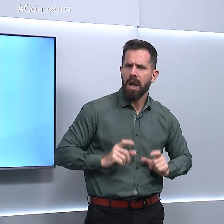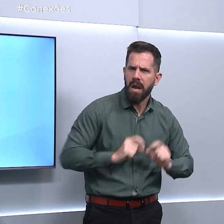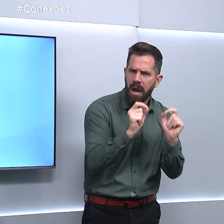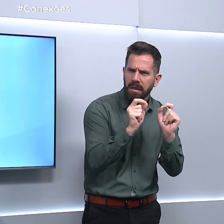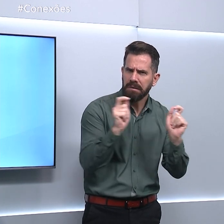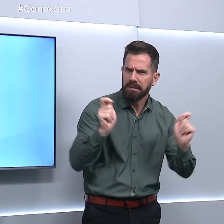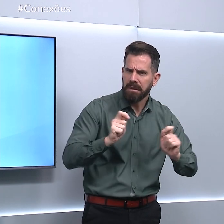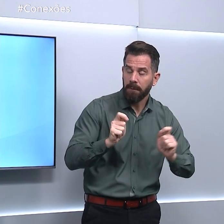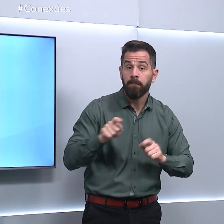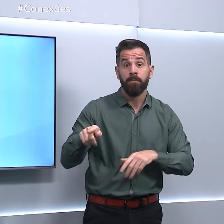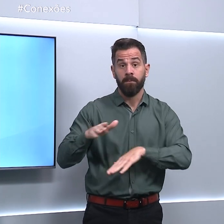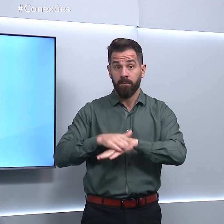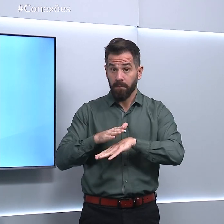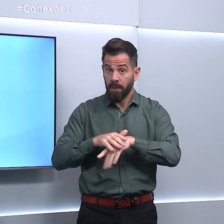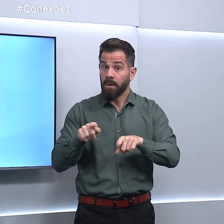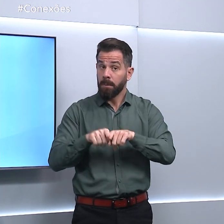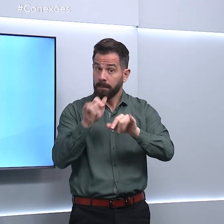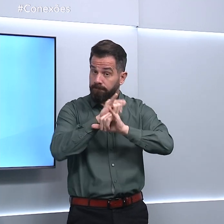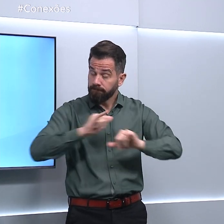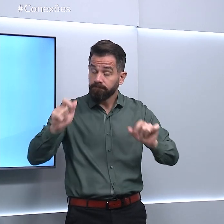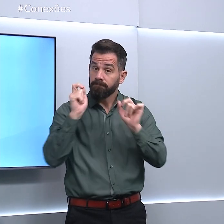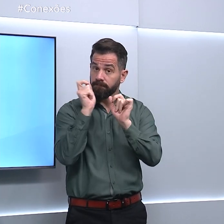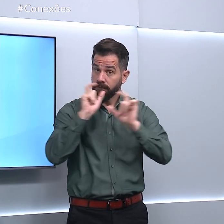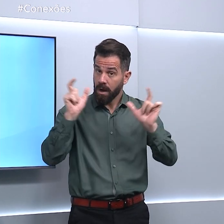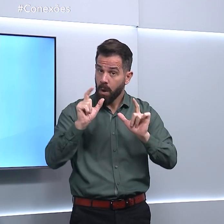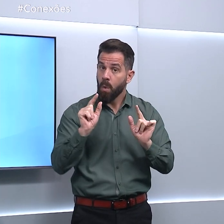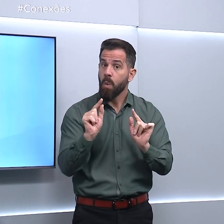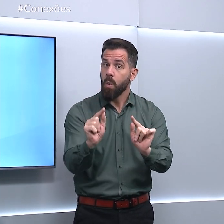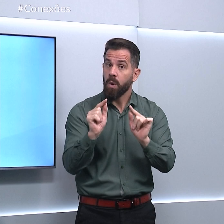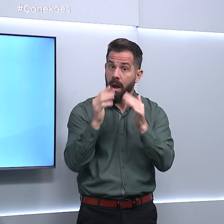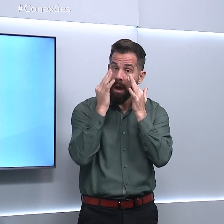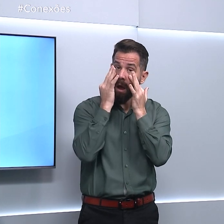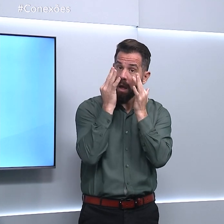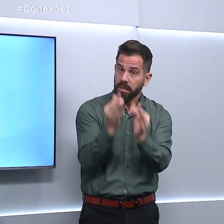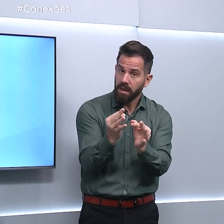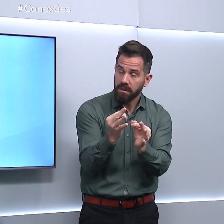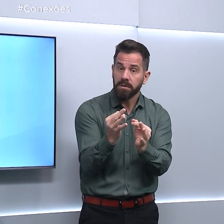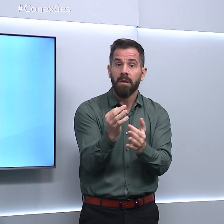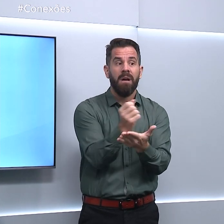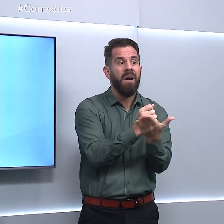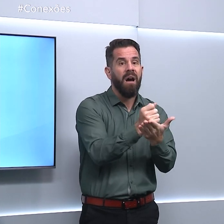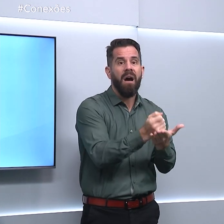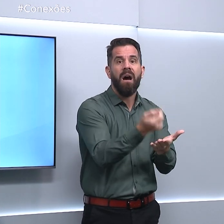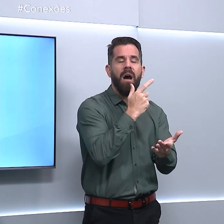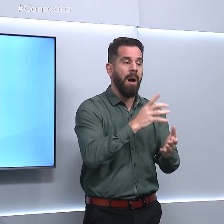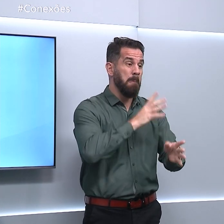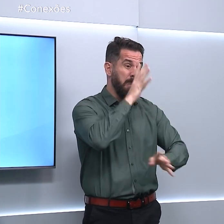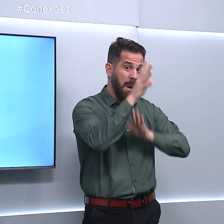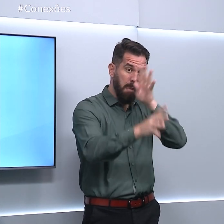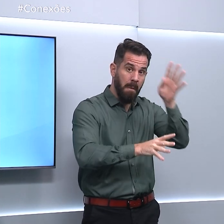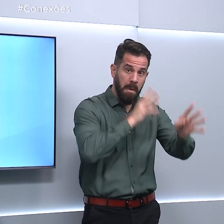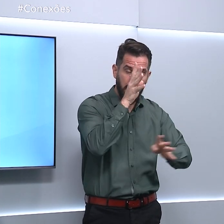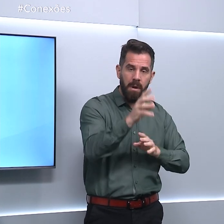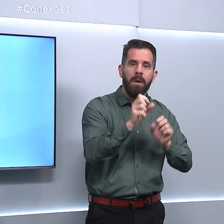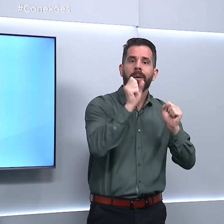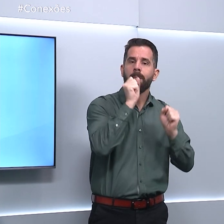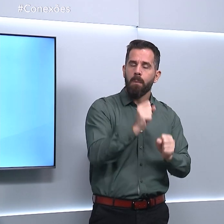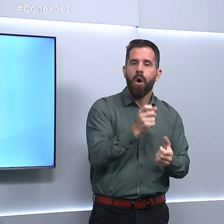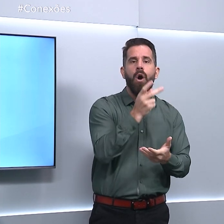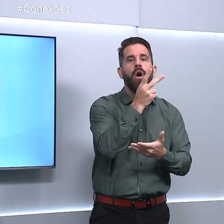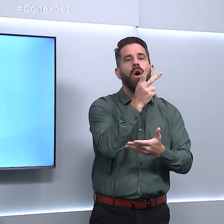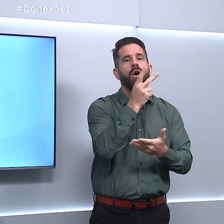A alerta também que consumir produtos que não são autorizados podem interferir